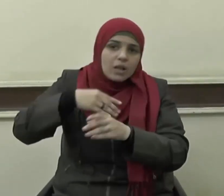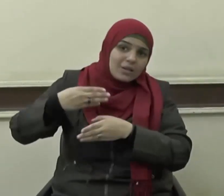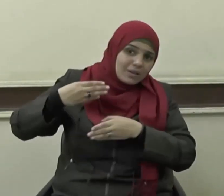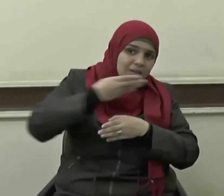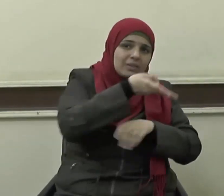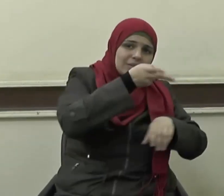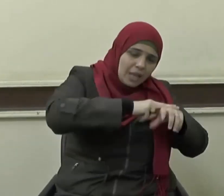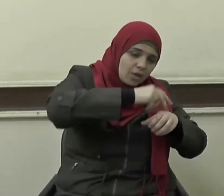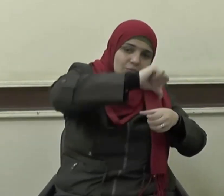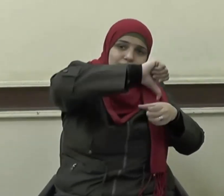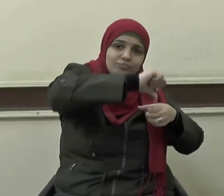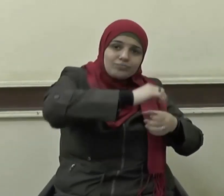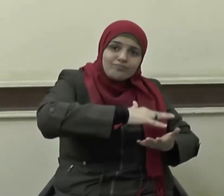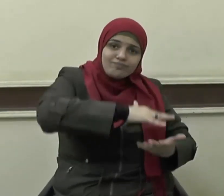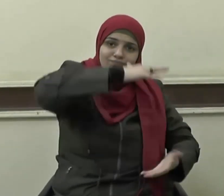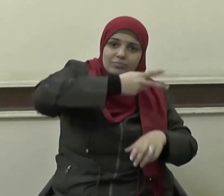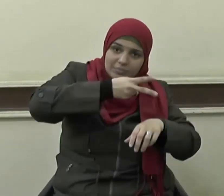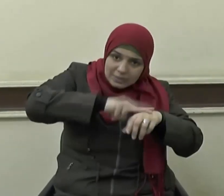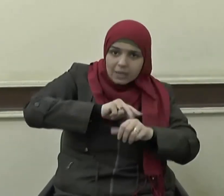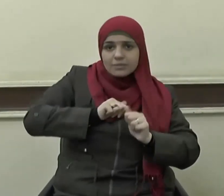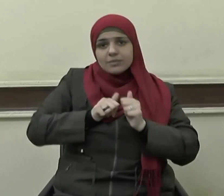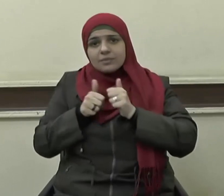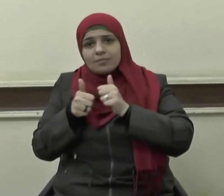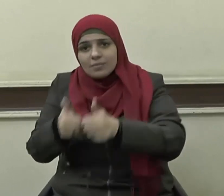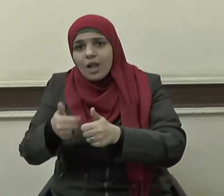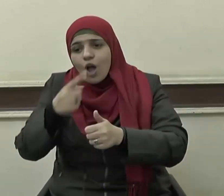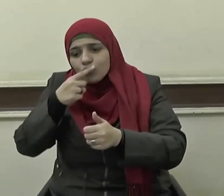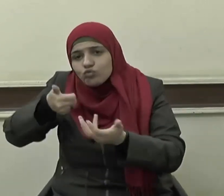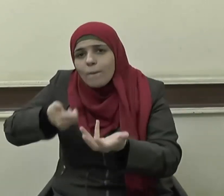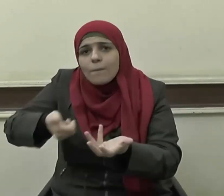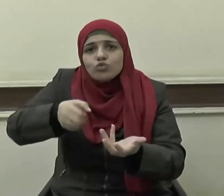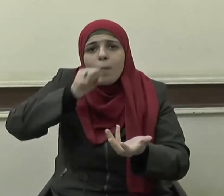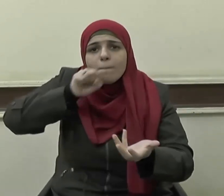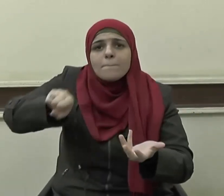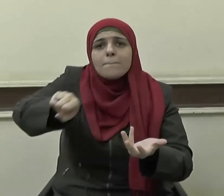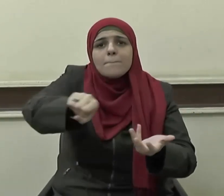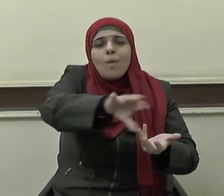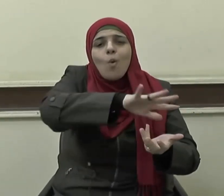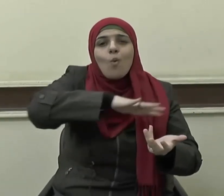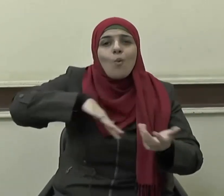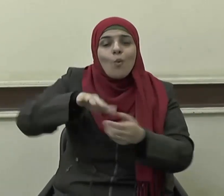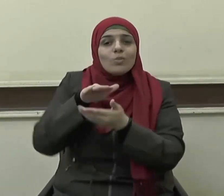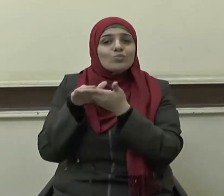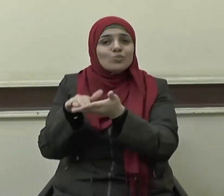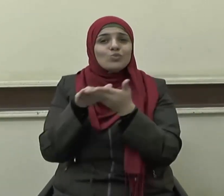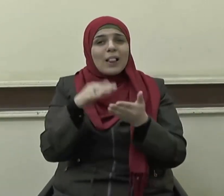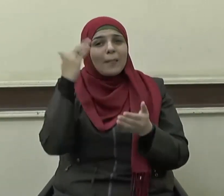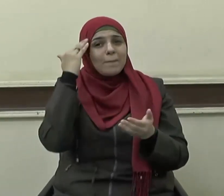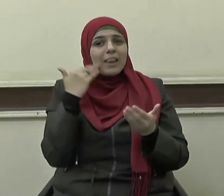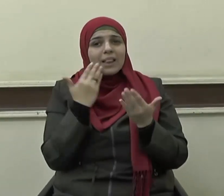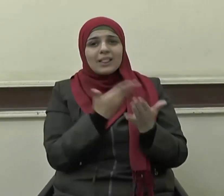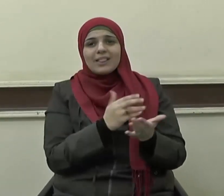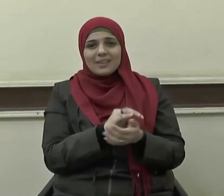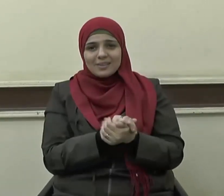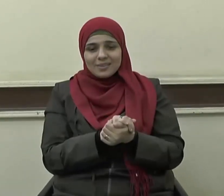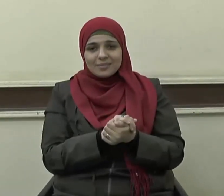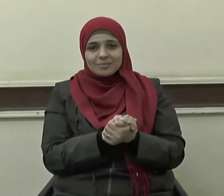فتملآنها ثم تجيآن فتفرغانها في أفواه القوم أقول